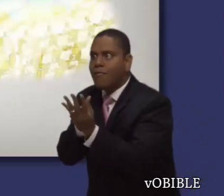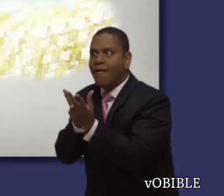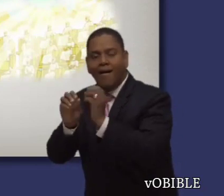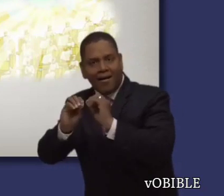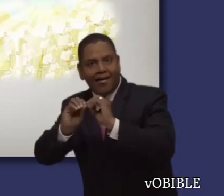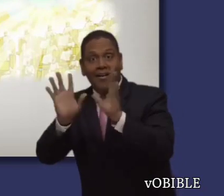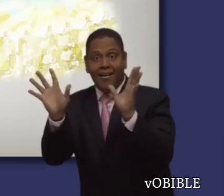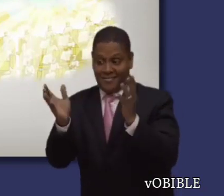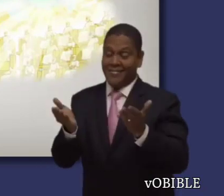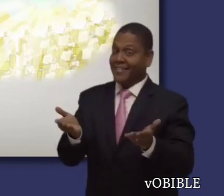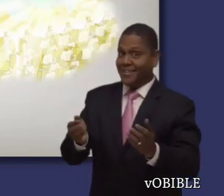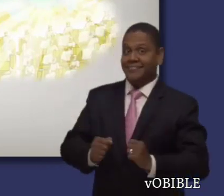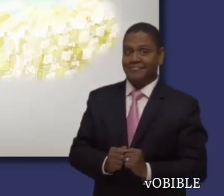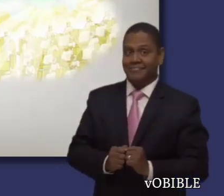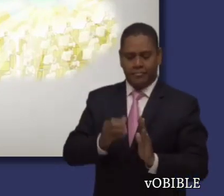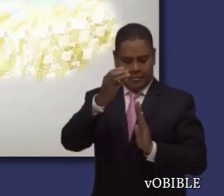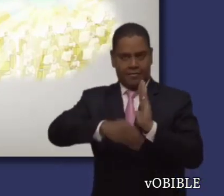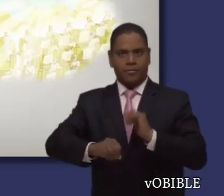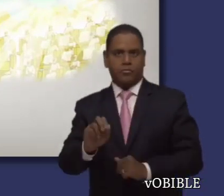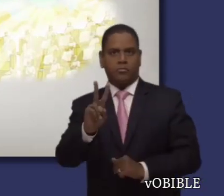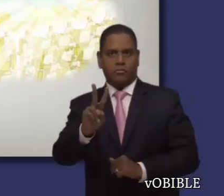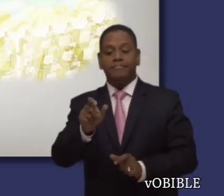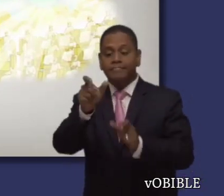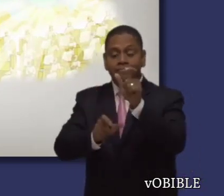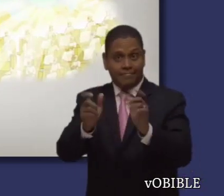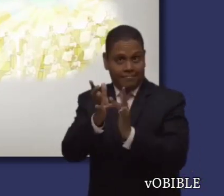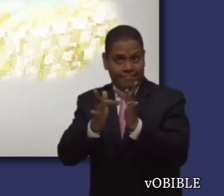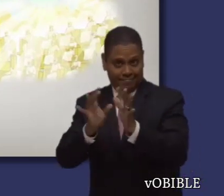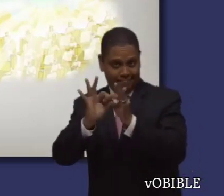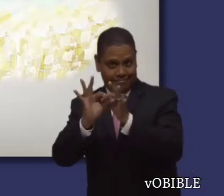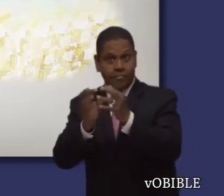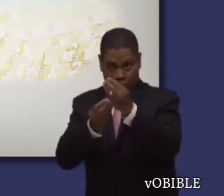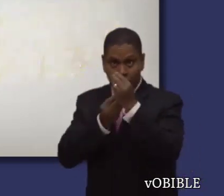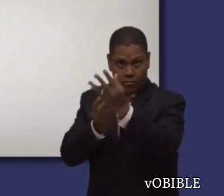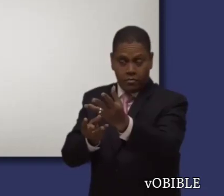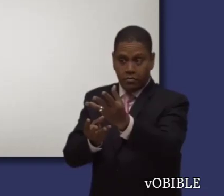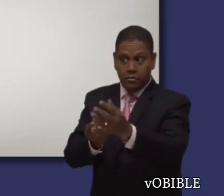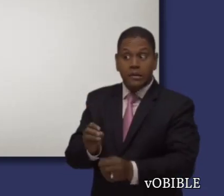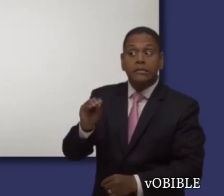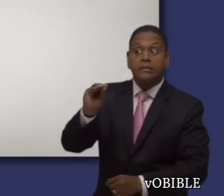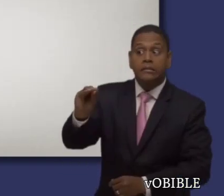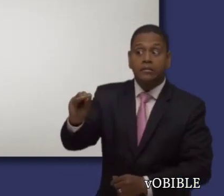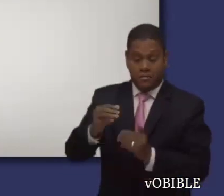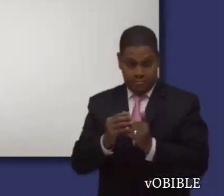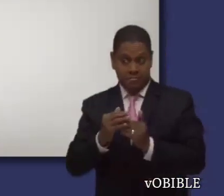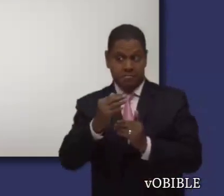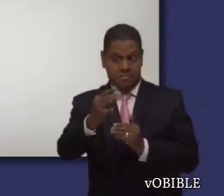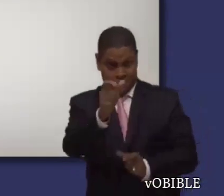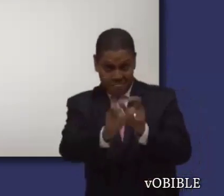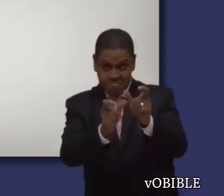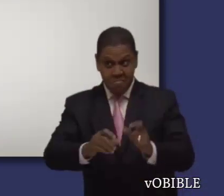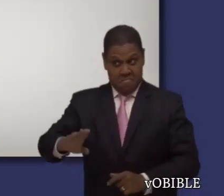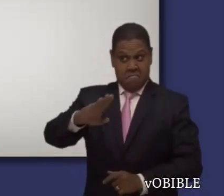tendrían que prestarle atención como a una lámpara que brilla en un lugar oscuro. En el capítulo 2,